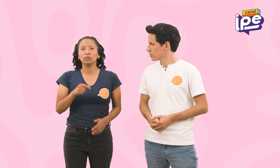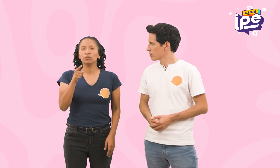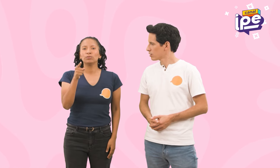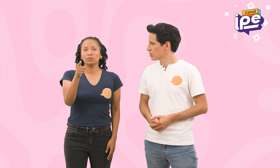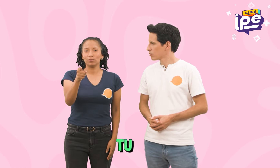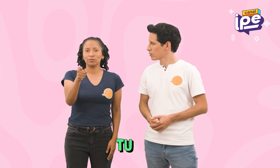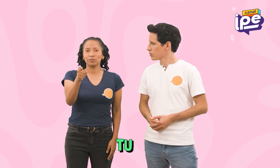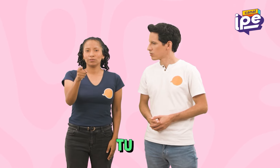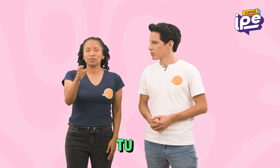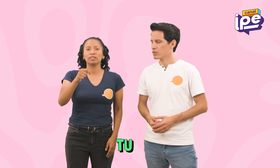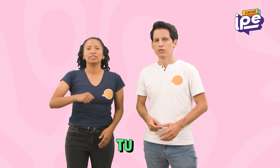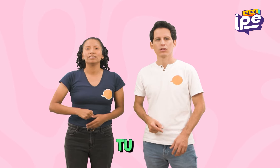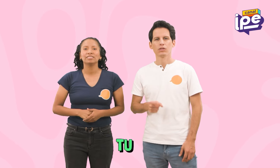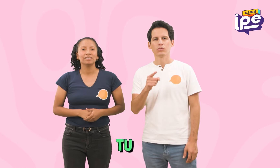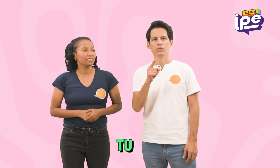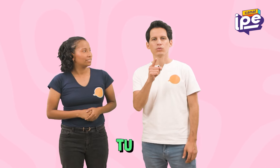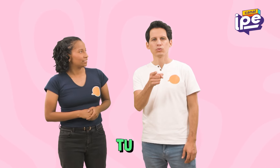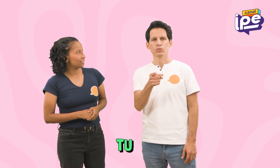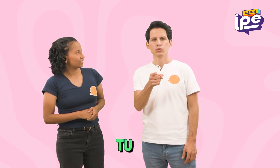Tú Tú Tú